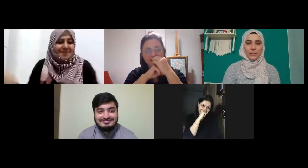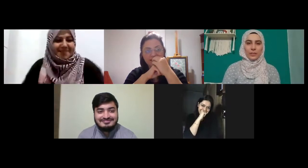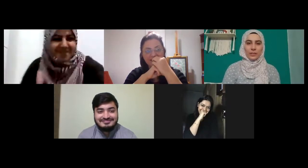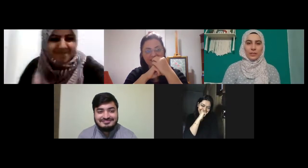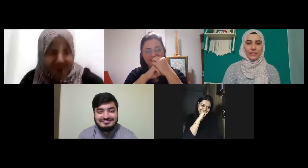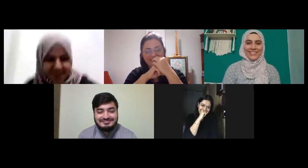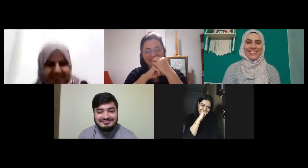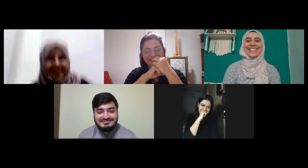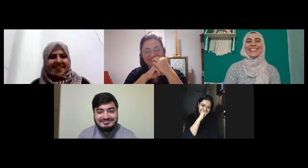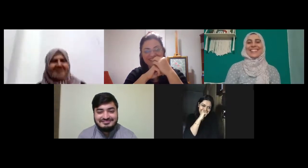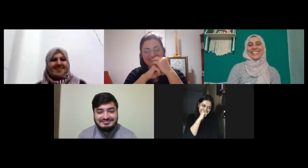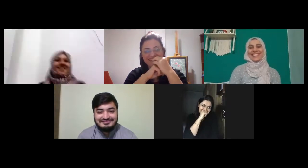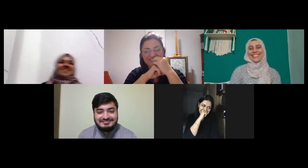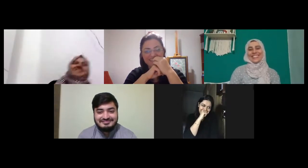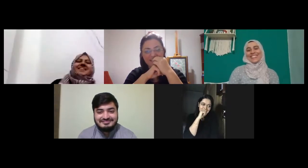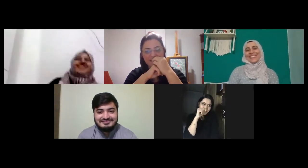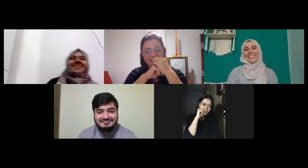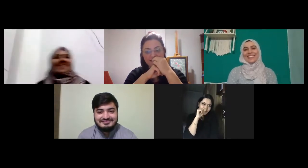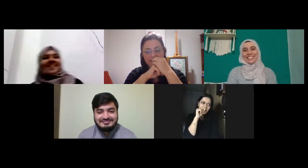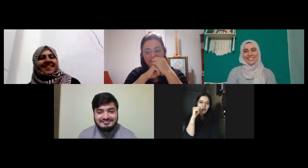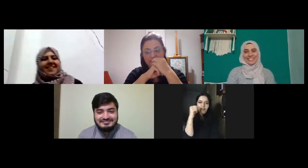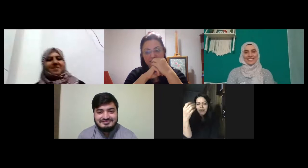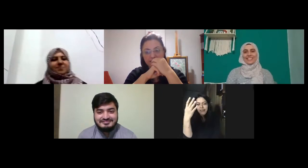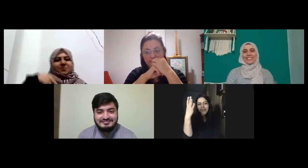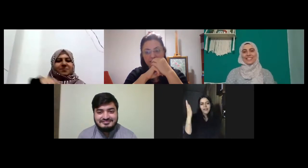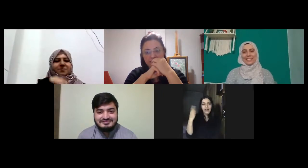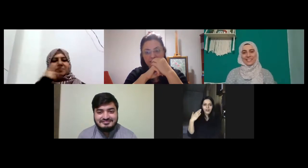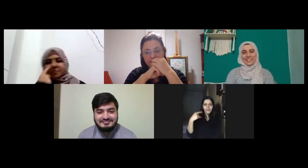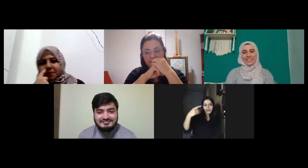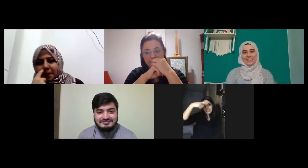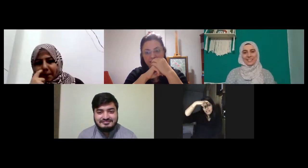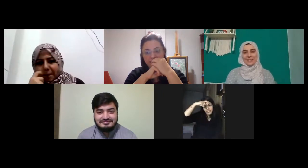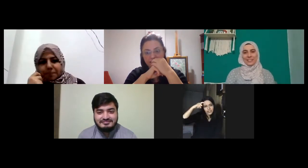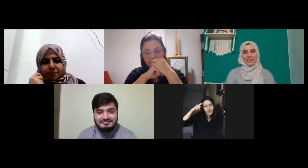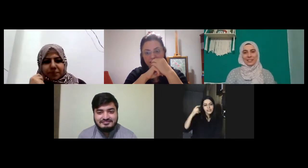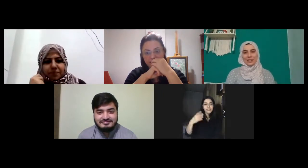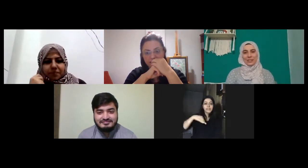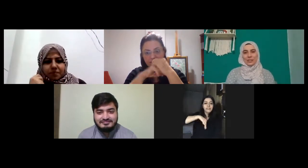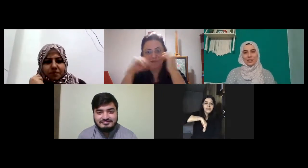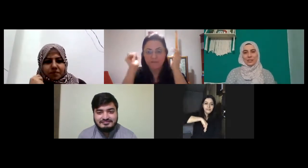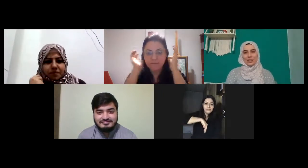evet evet hava sıcak sandım